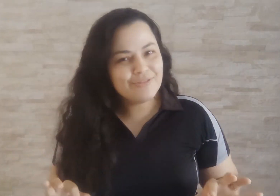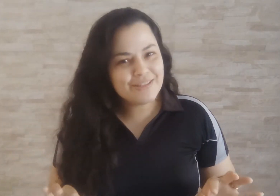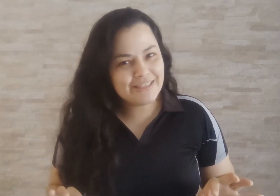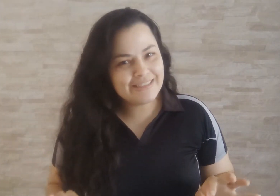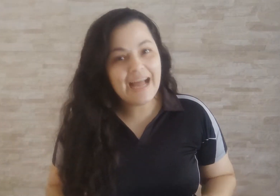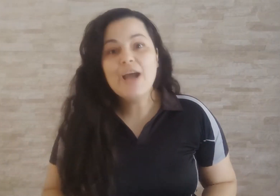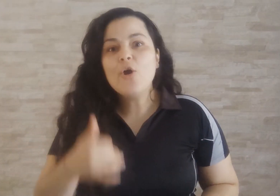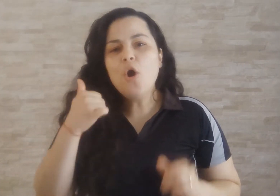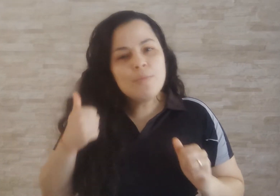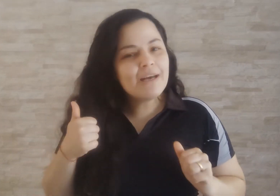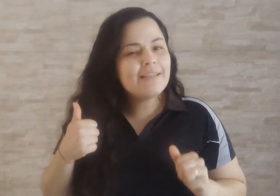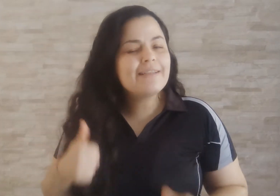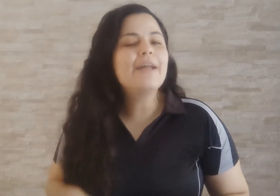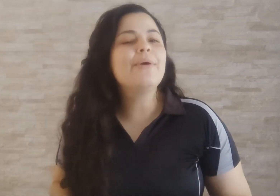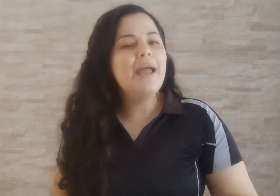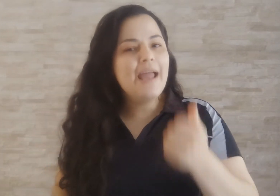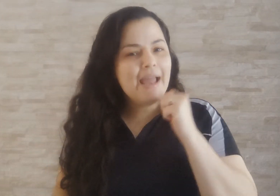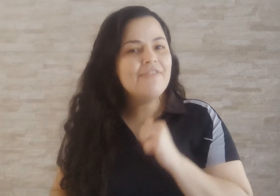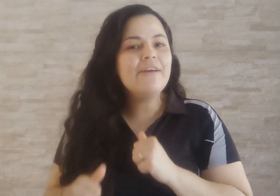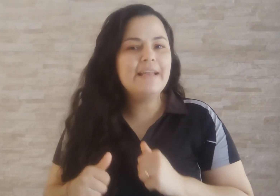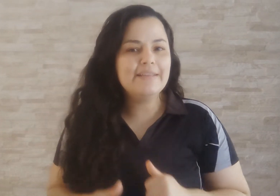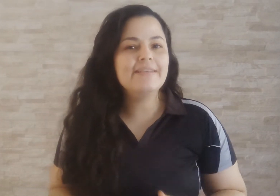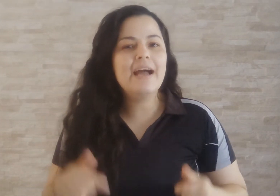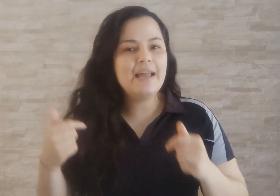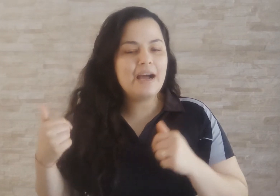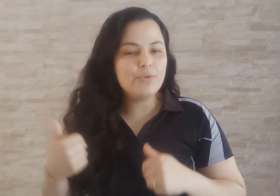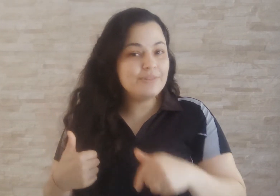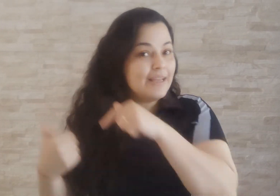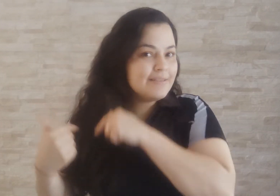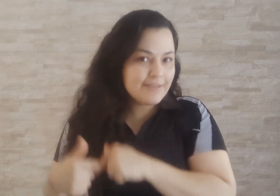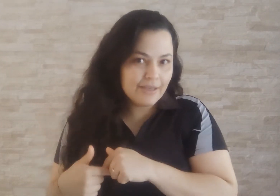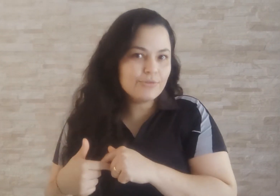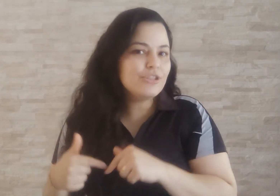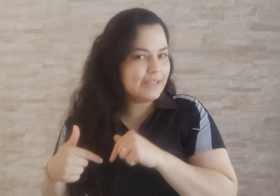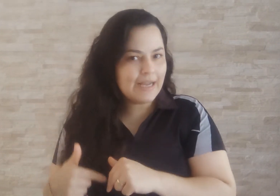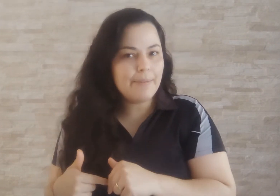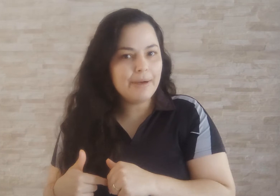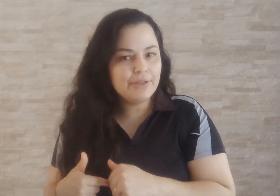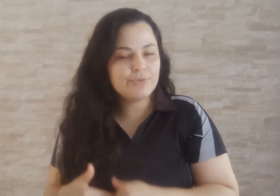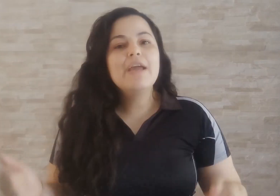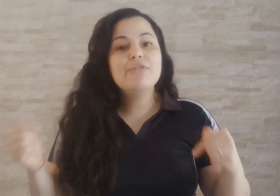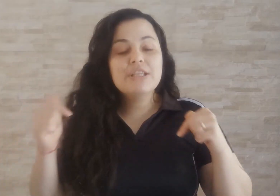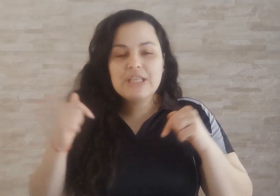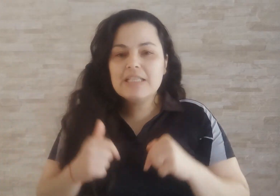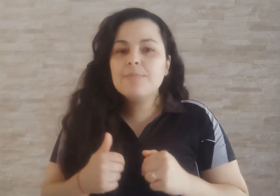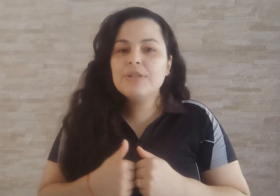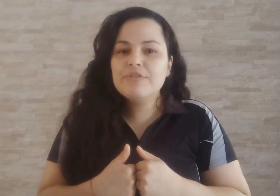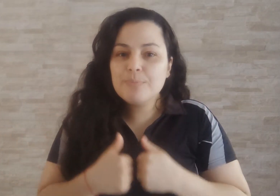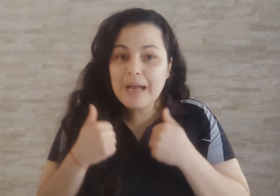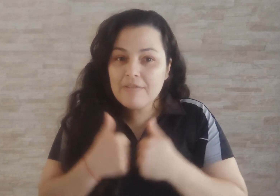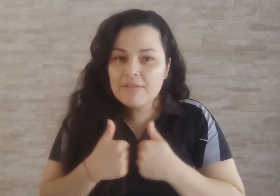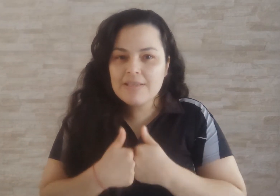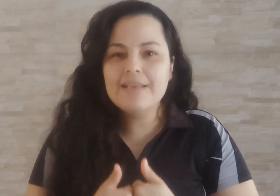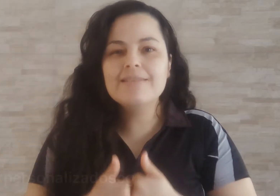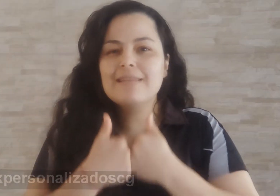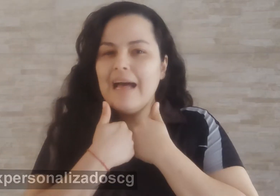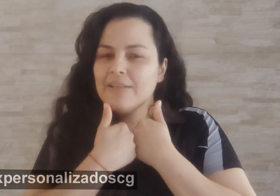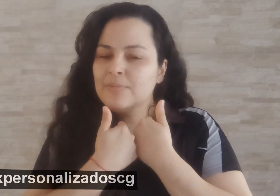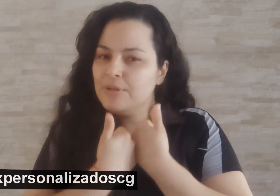de vocês, tá? Como o calendário é referente ao desse ano que já tá acabando, eu vou deixar disponível pra vocês lá no meu